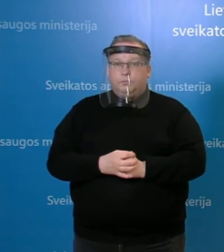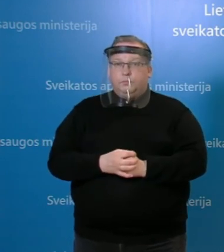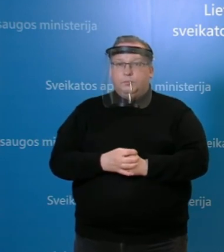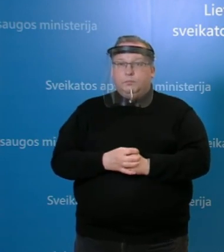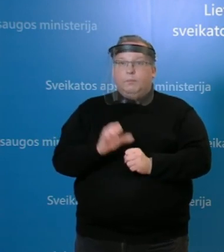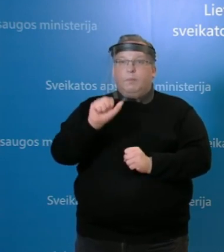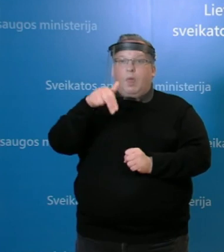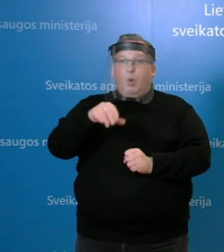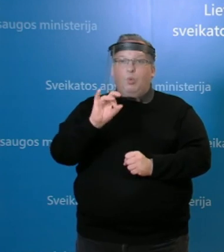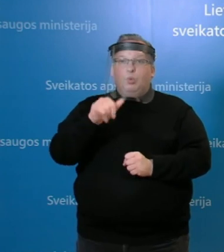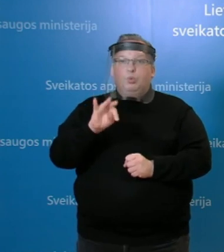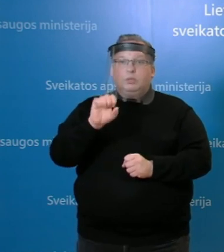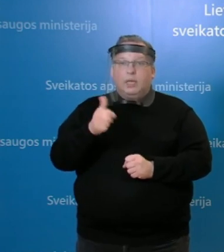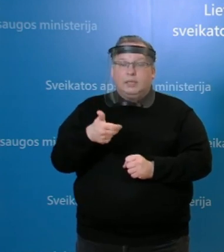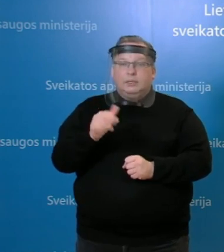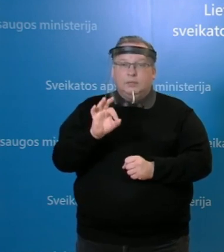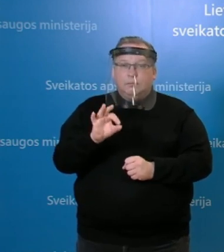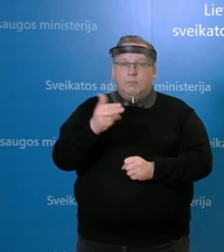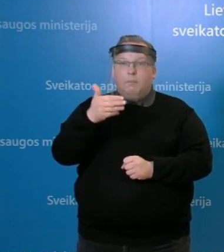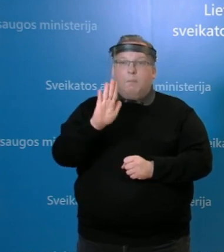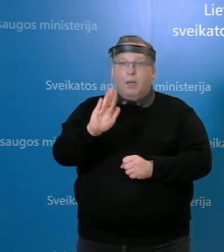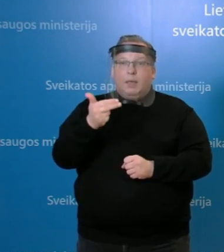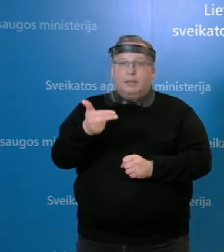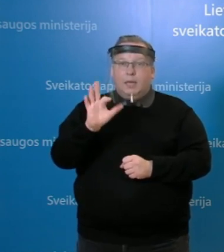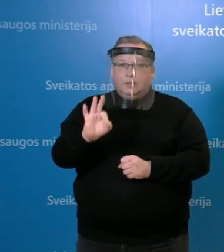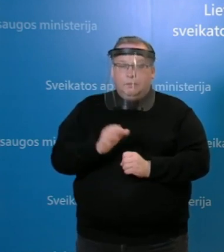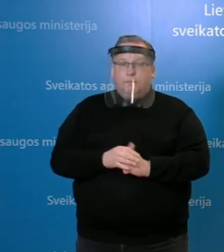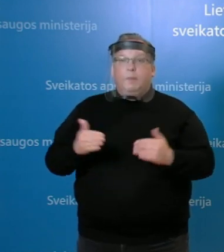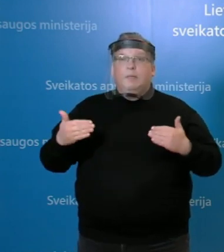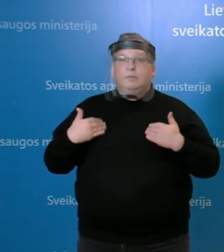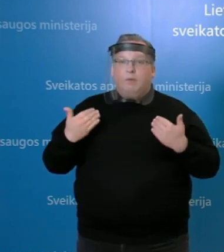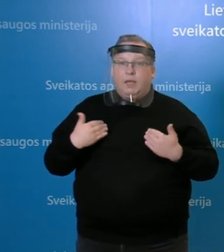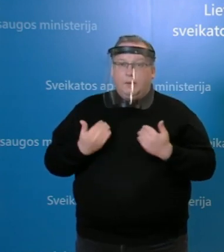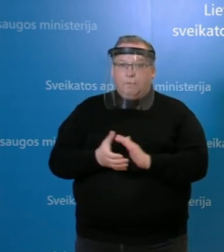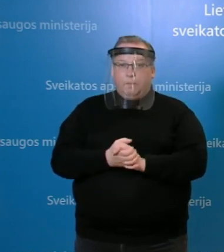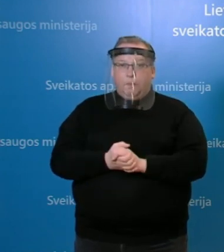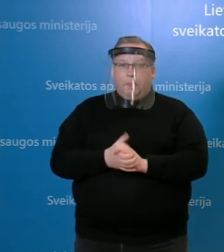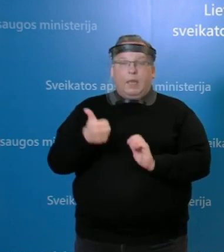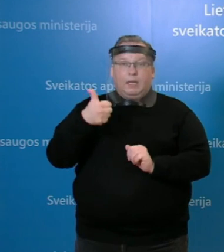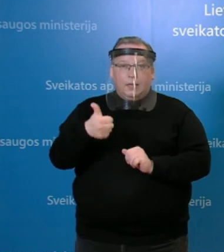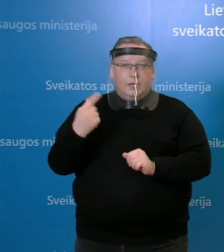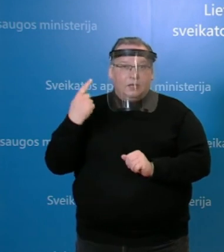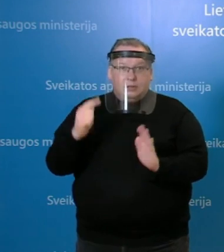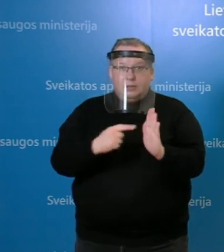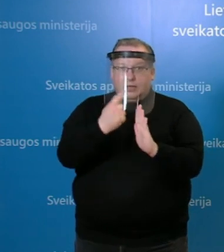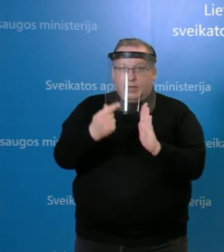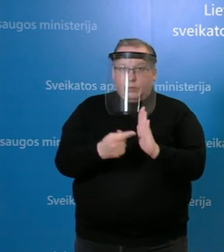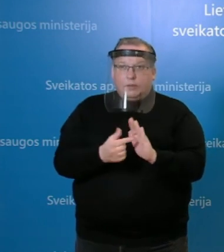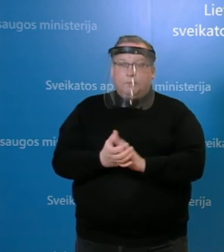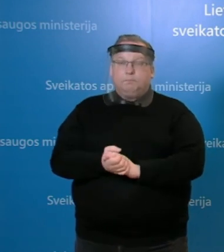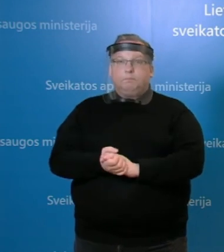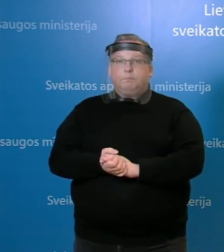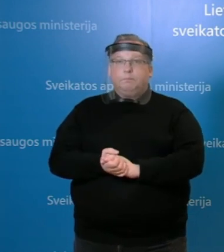augustas, naujieno agentūra Banas. Sveiki, augustai. Sveiki, tai girdit mane gerai, ne? Girdim. Gerai.